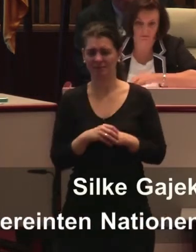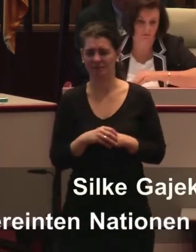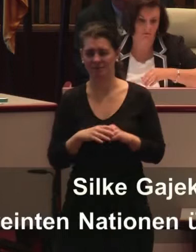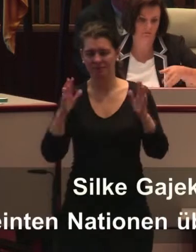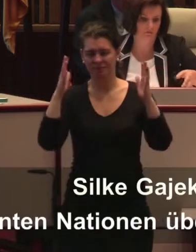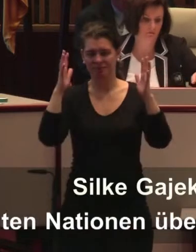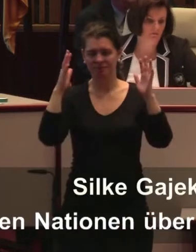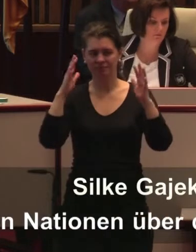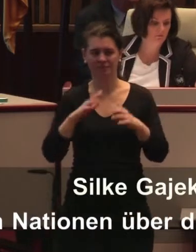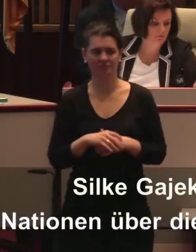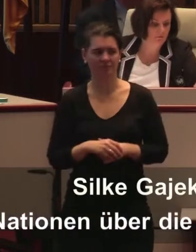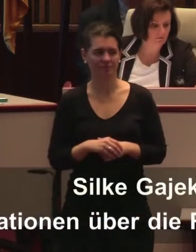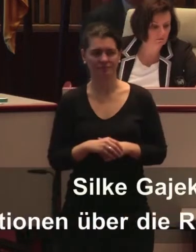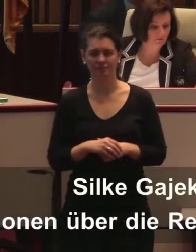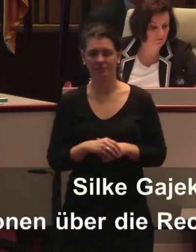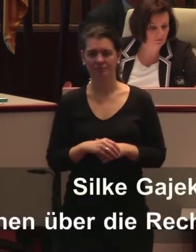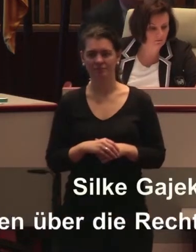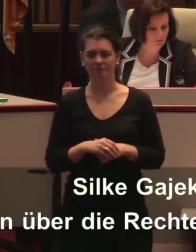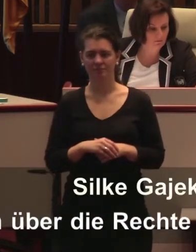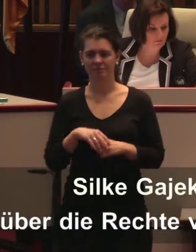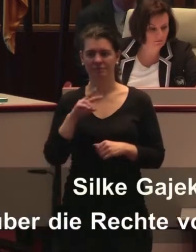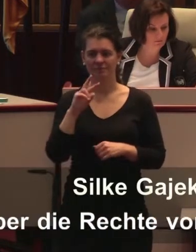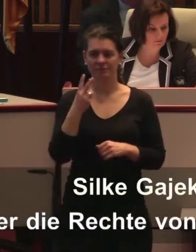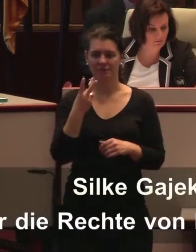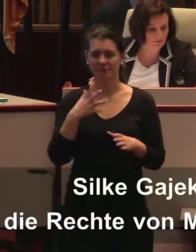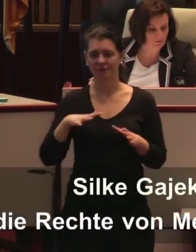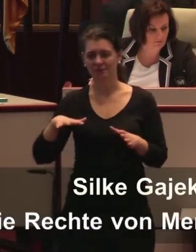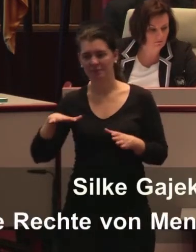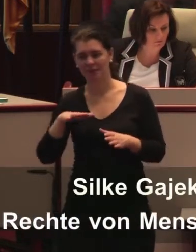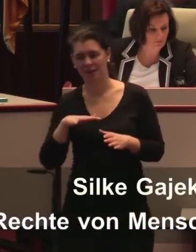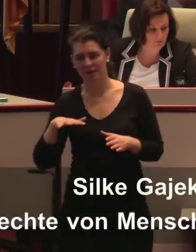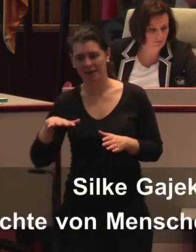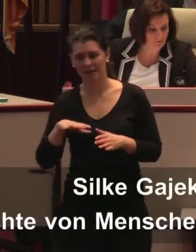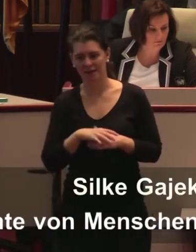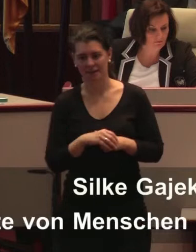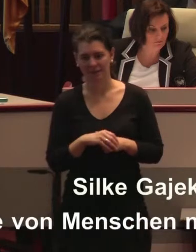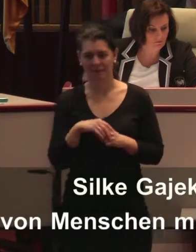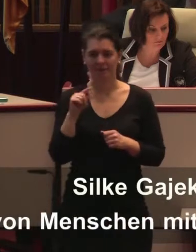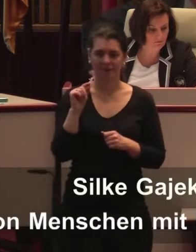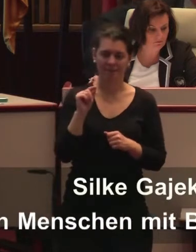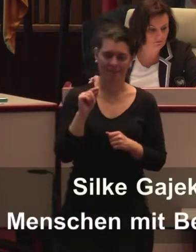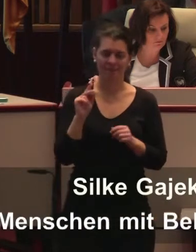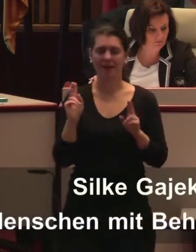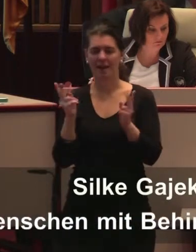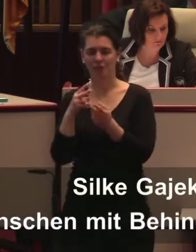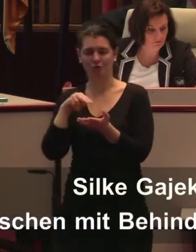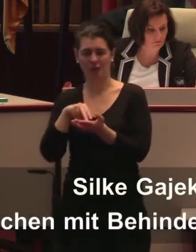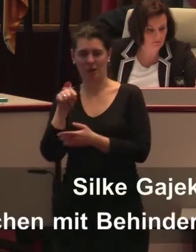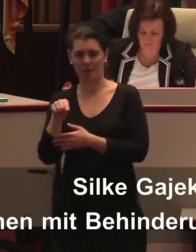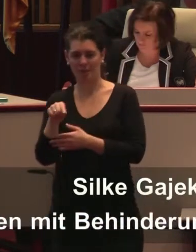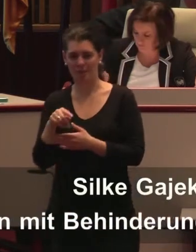Ein zweiter Bereich und das ist echt, also das ist der Bereich der Gleichstellung. Es gibt einen Punkt, Frauen und